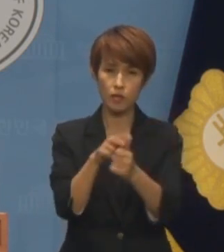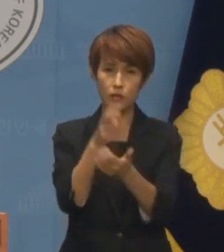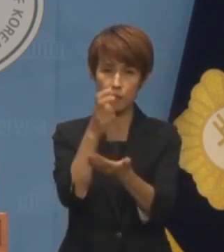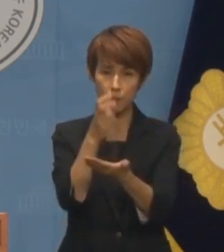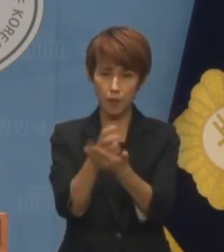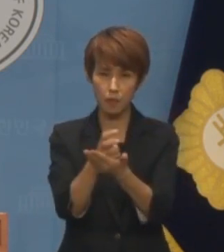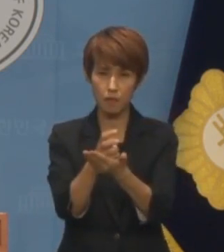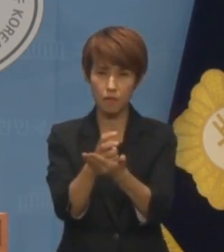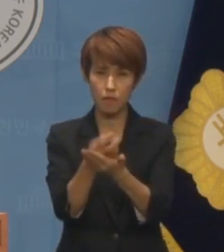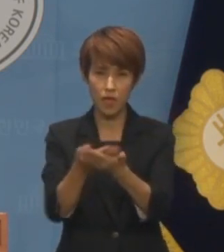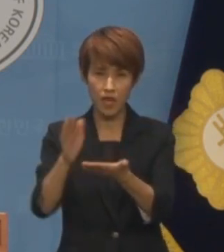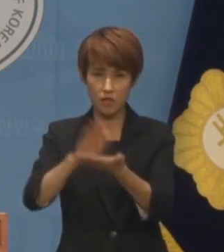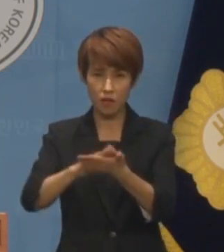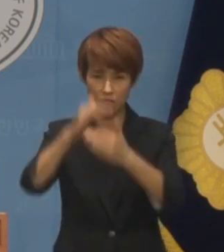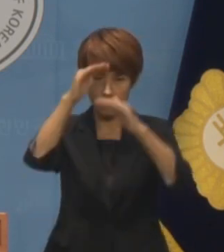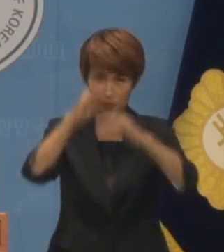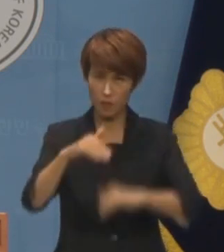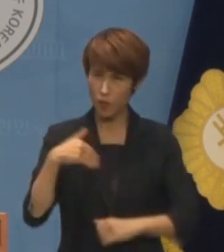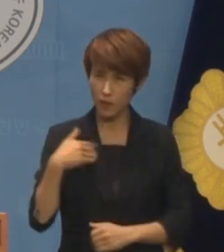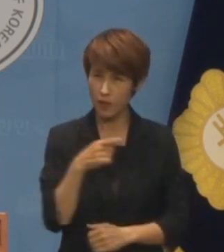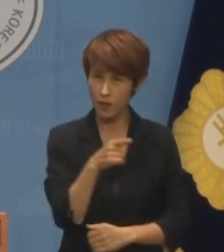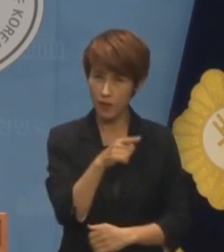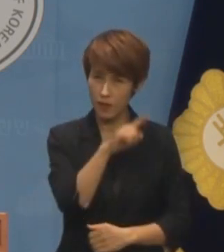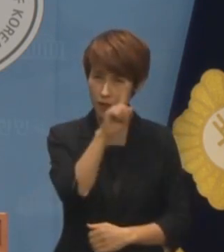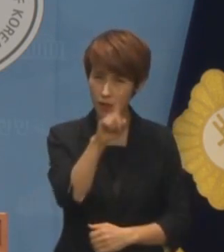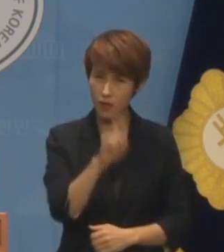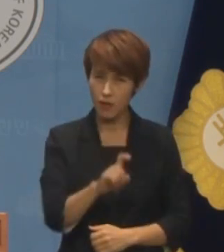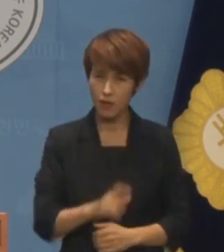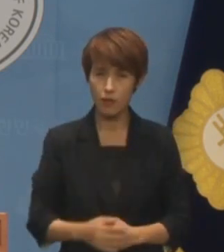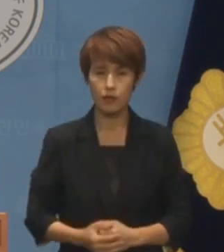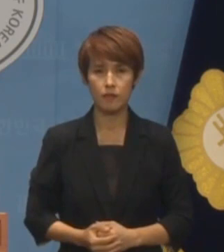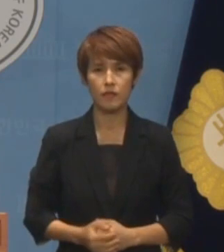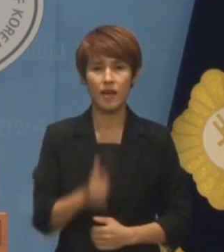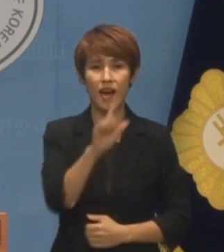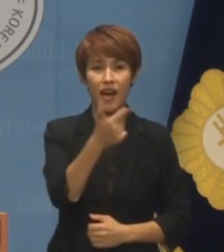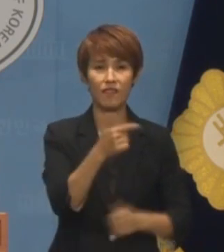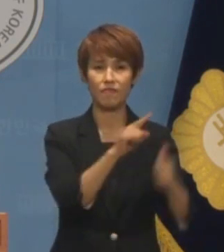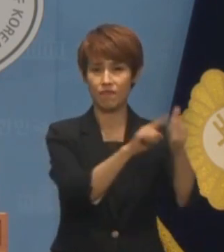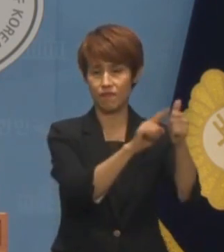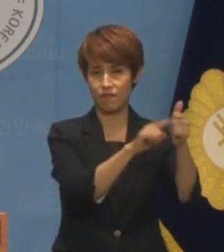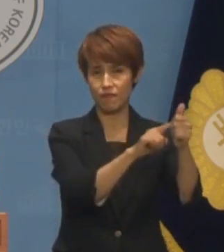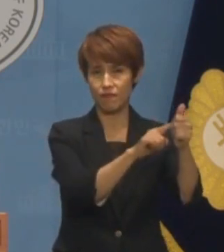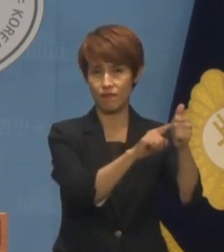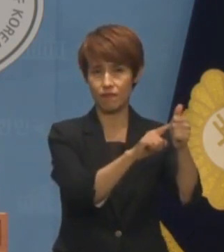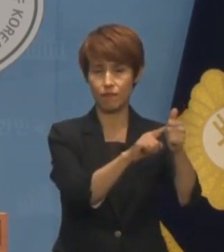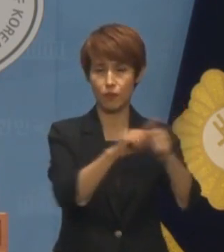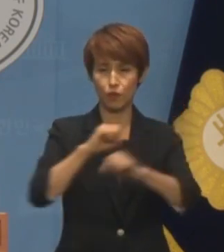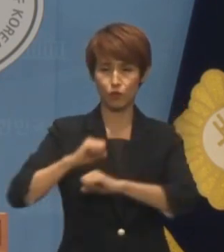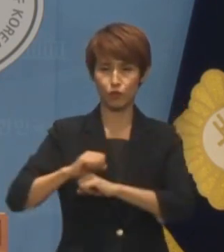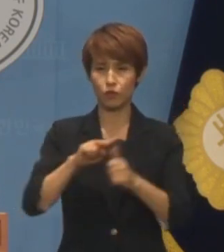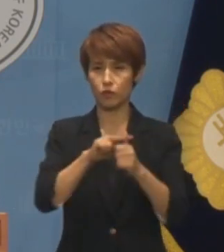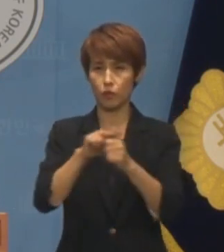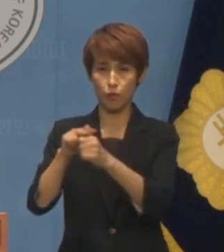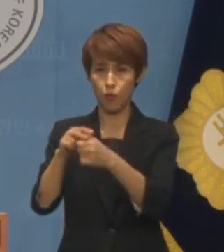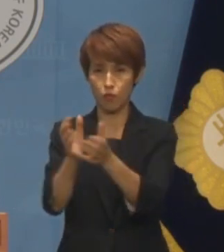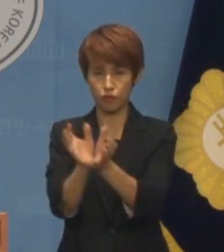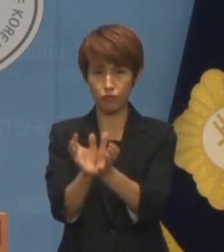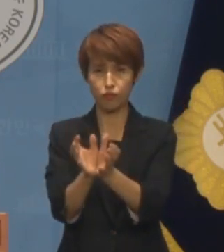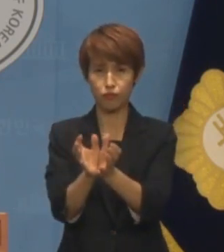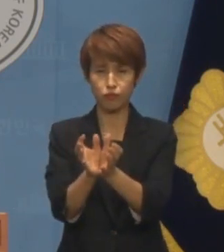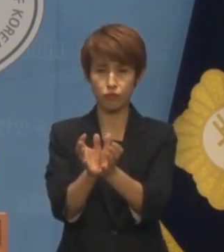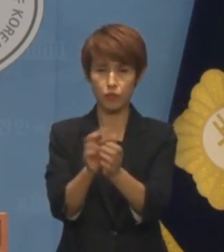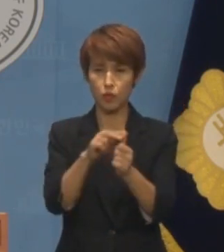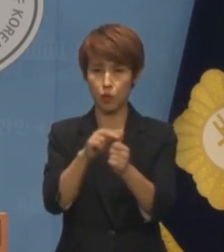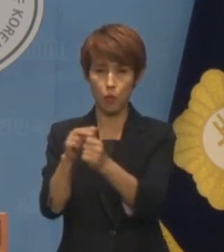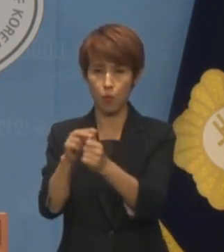정말 몰랐나 한동훈 국민의힘 대표가 국군정보사령부 국외의원의